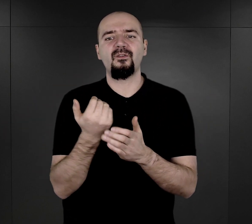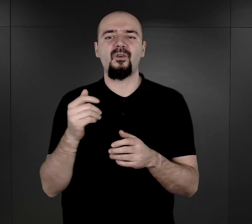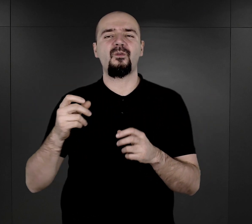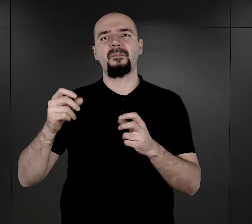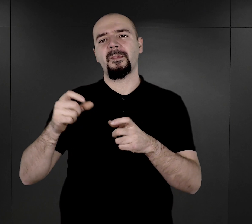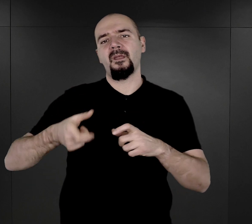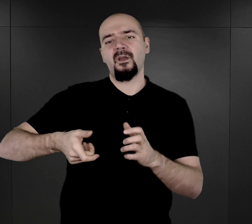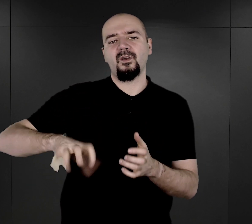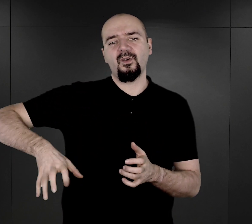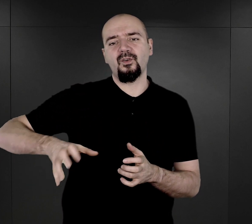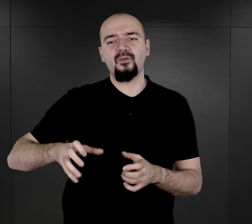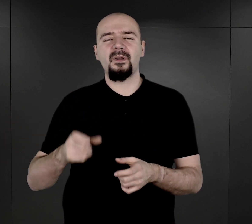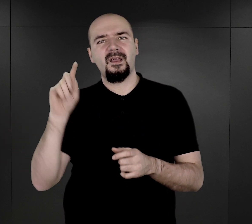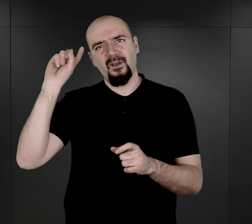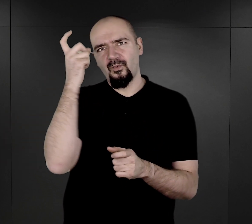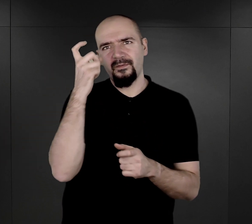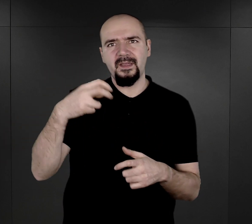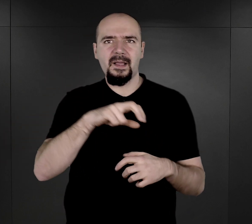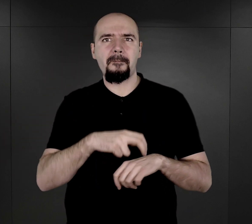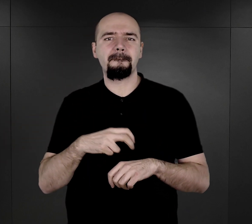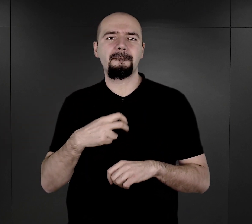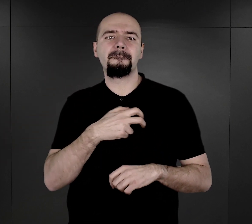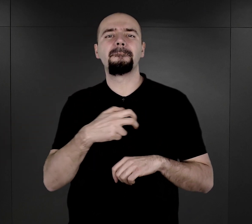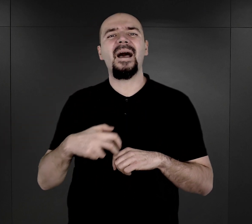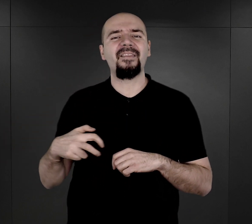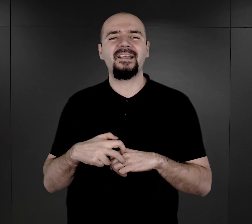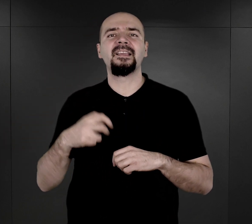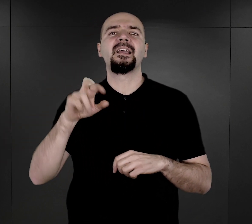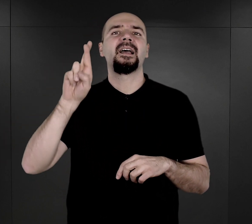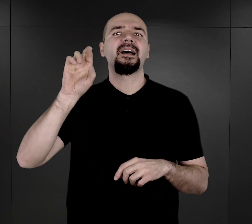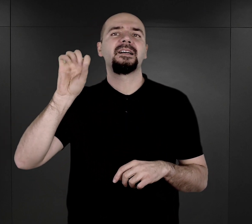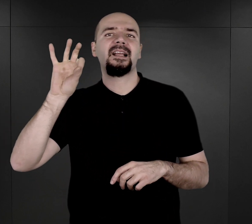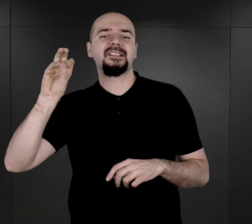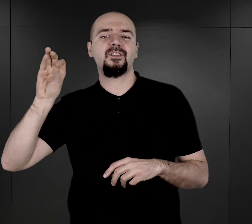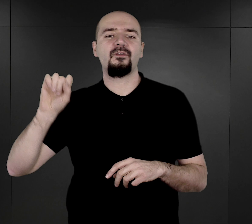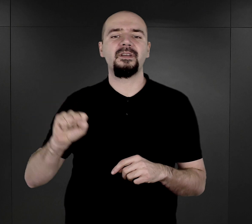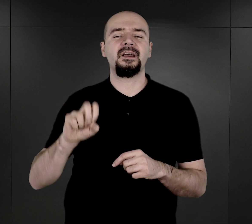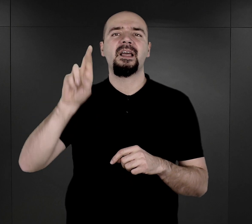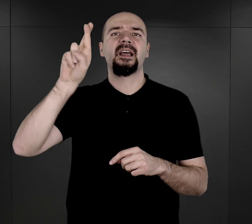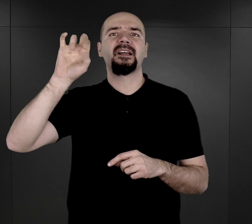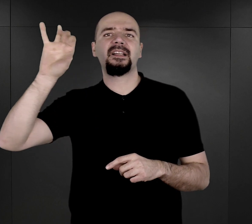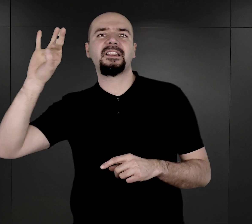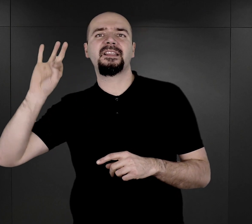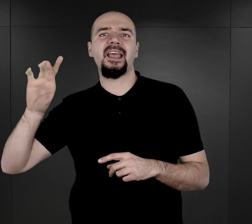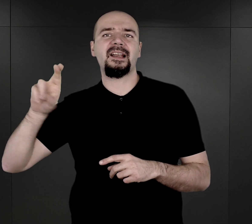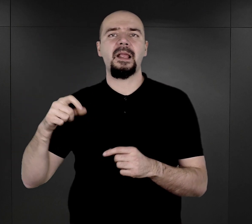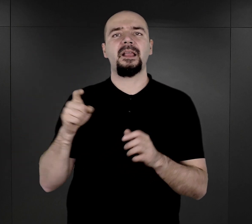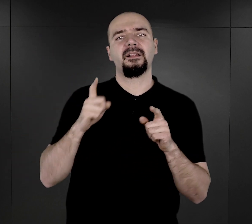Instytucie Badań Rasowych, kierowane przez doktora Roberta Rittera. I tam za